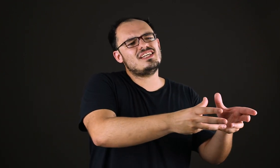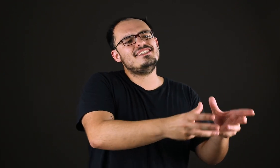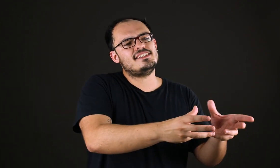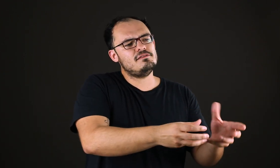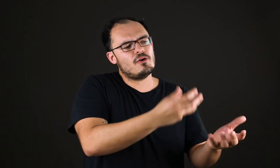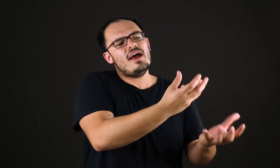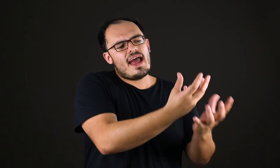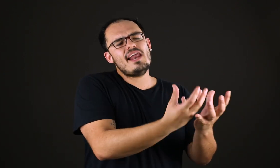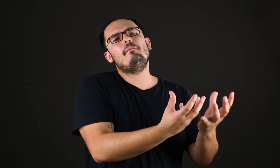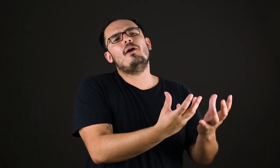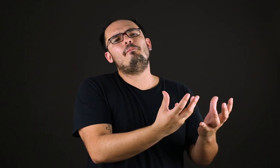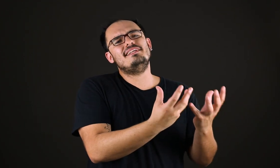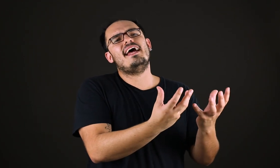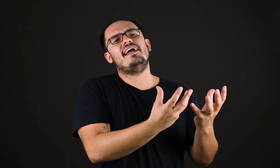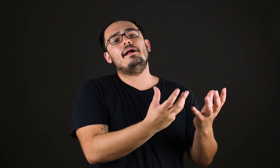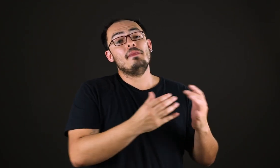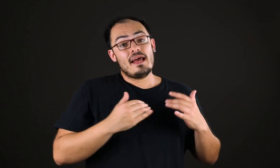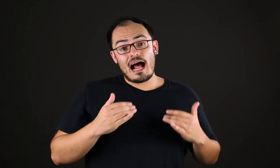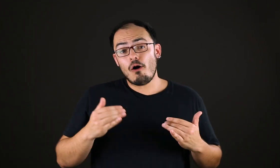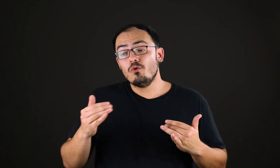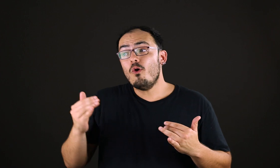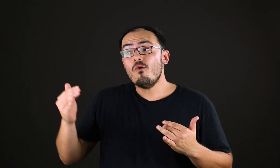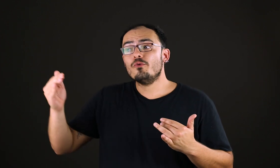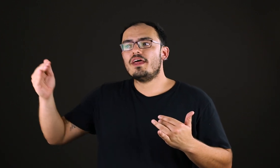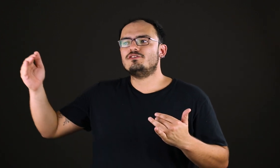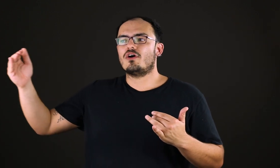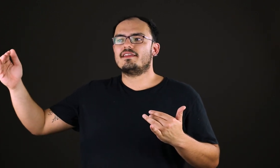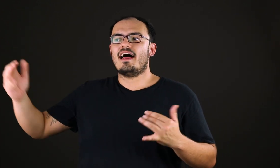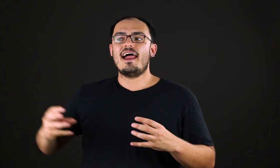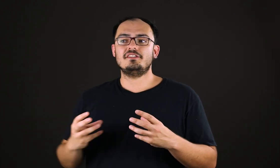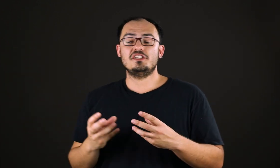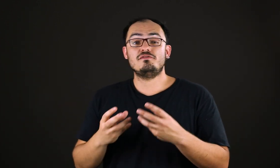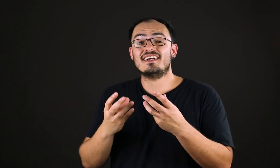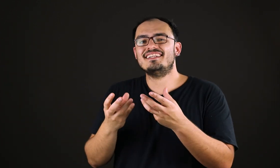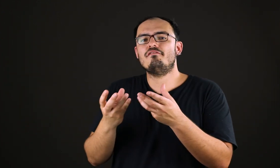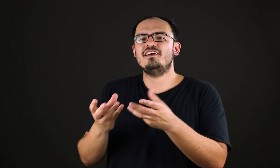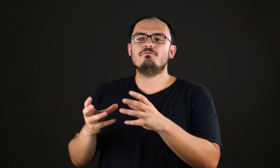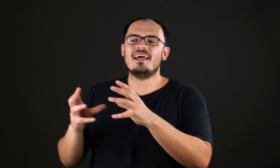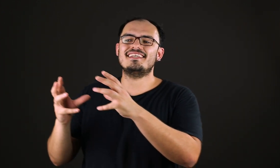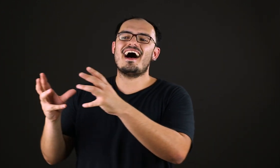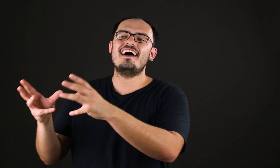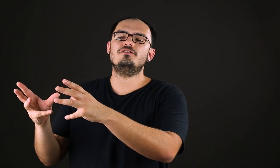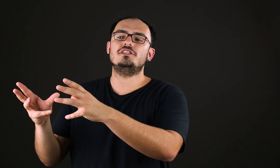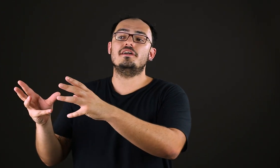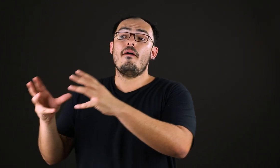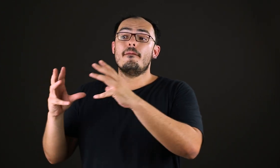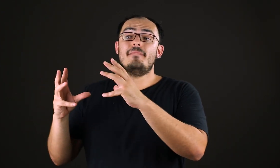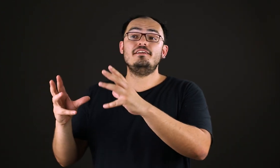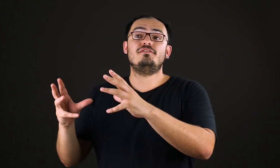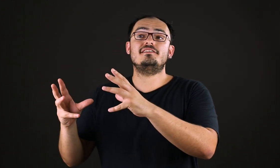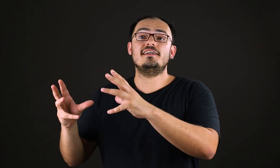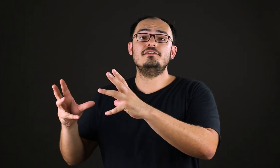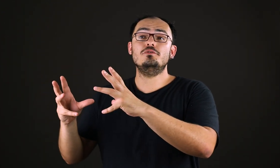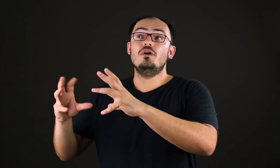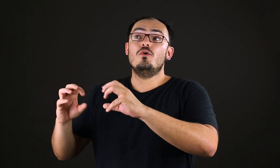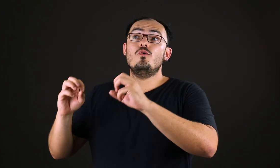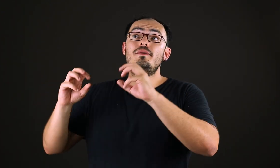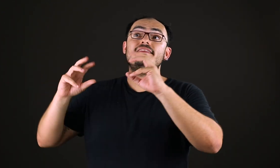sensível era a própria ideia. Ao longo da história da arte, a gente vê cada vez mais a arte manifestando uma